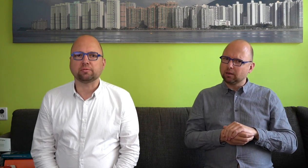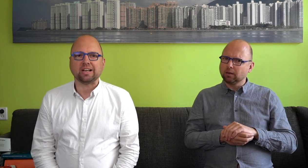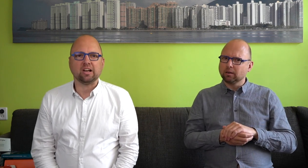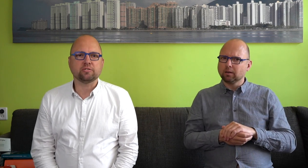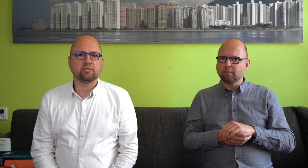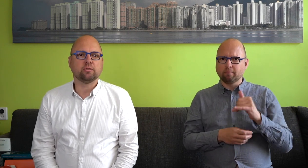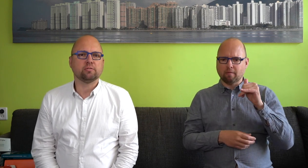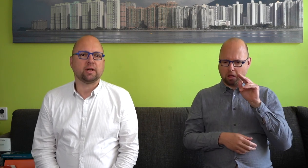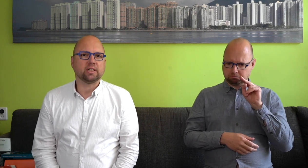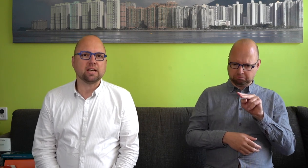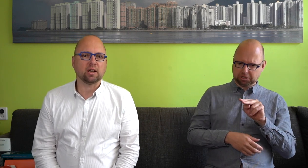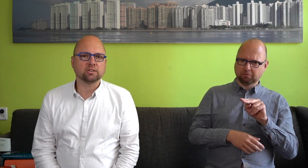variant van het Nederlands,